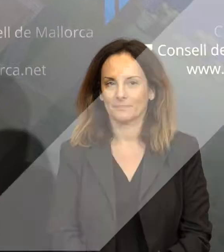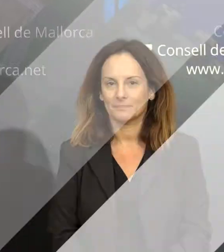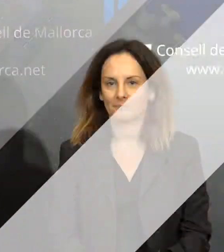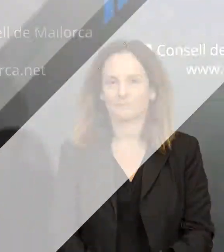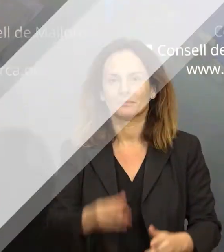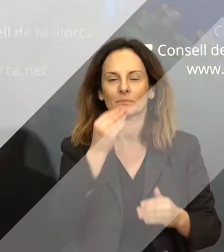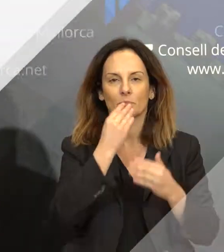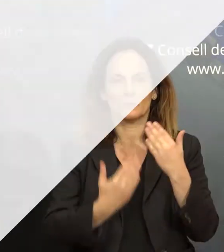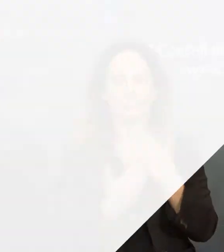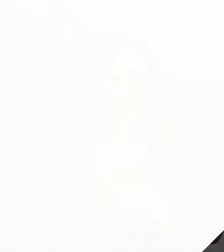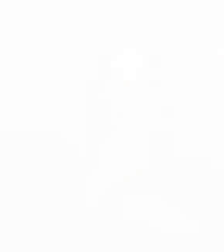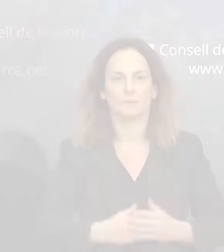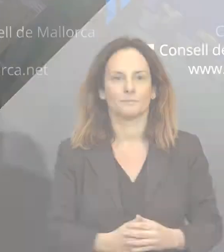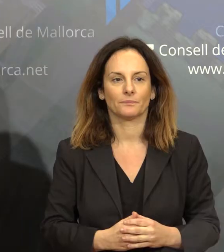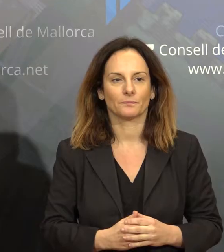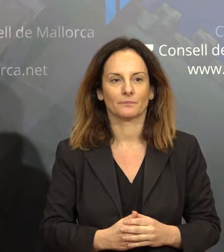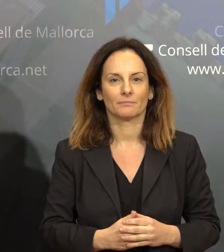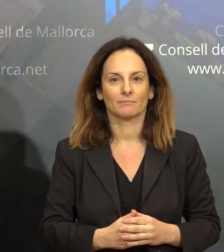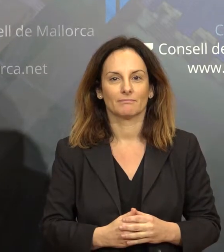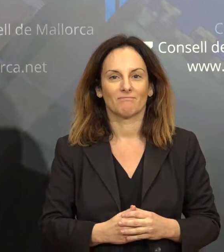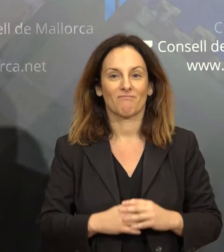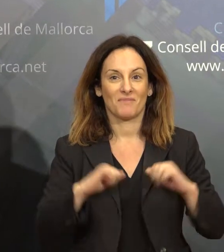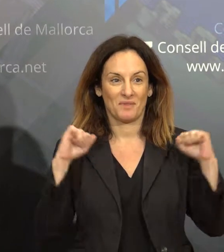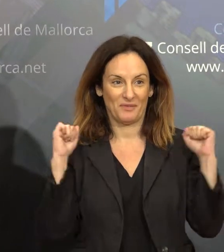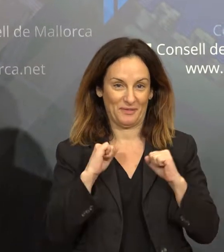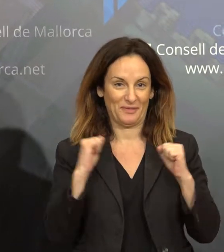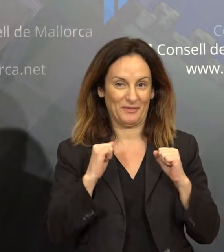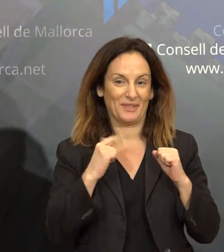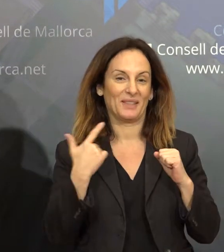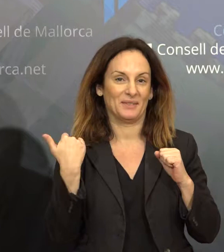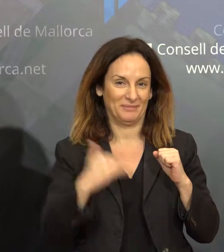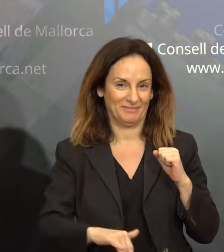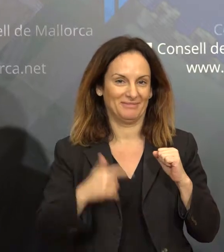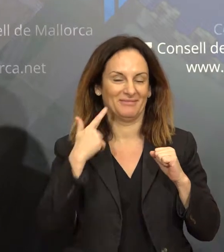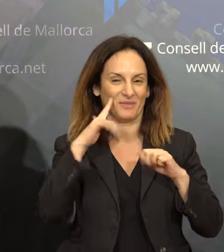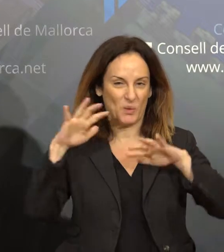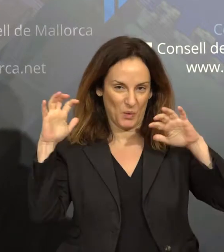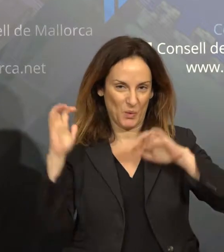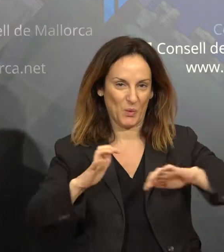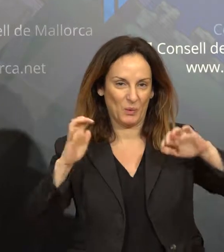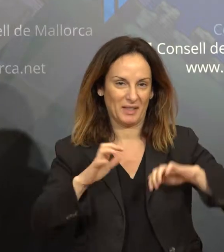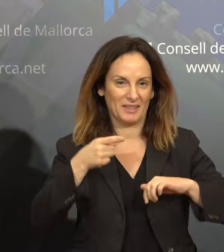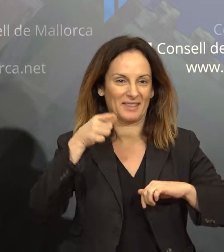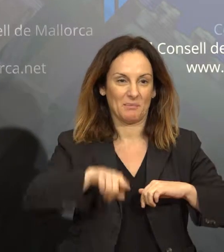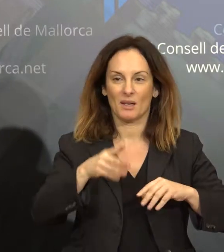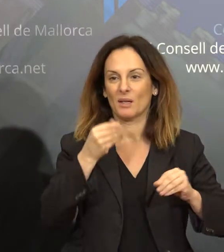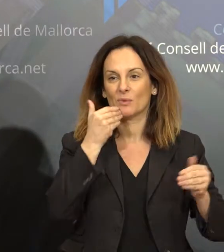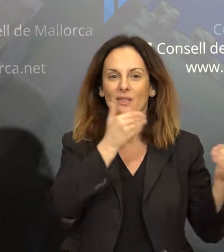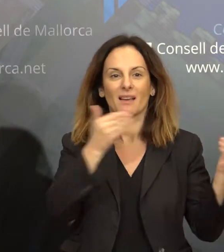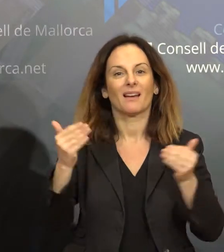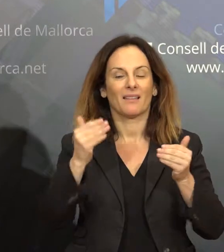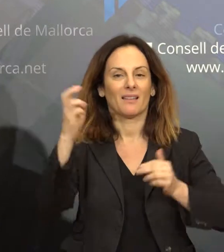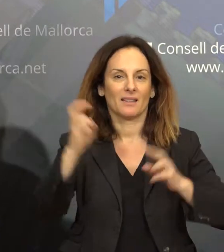Bon dia, m'ha vingut de passar desfret i de sapflutge. Moltes gràcies per venir. Avui